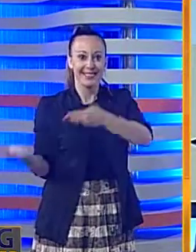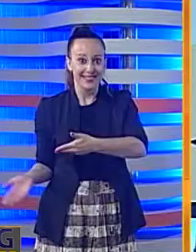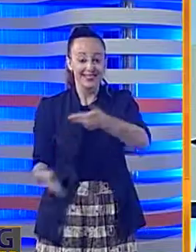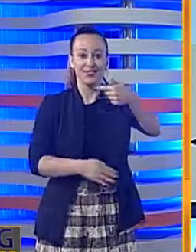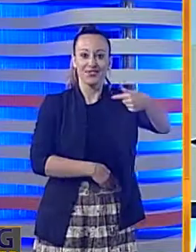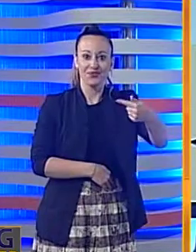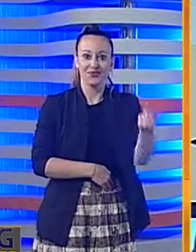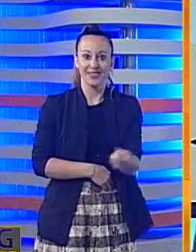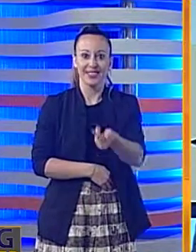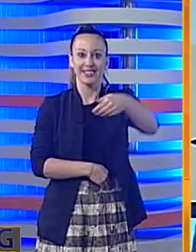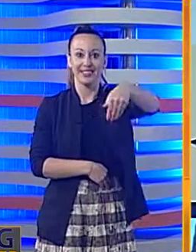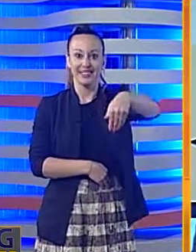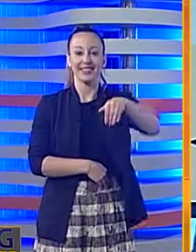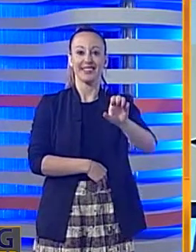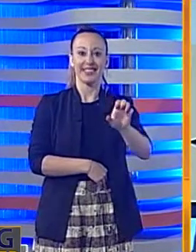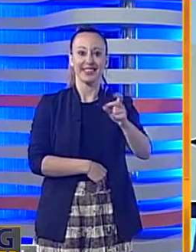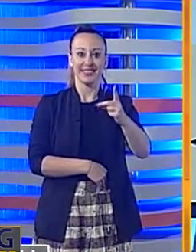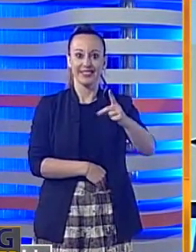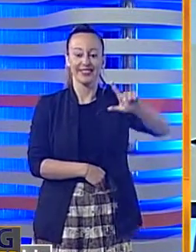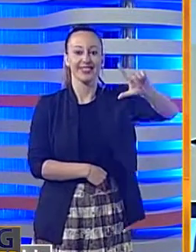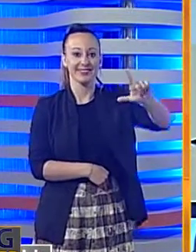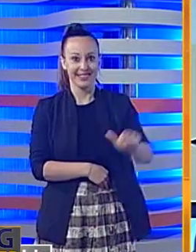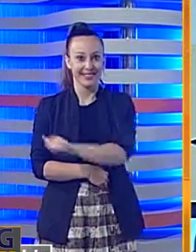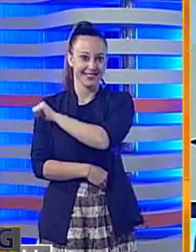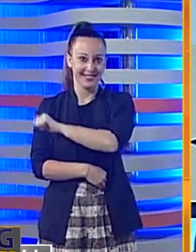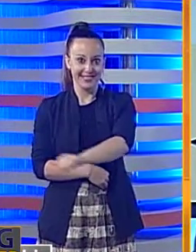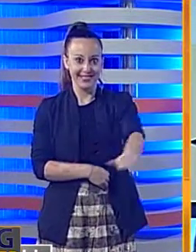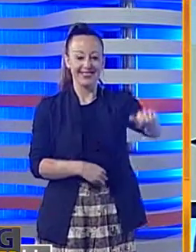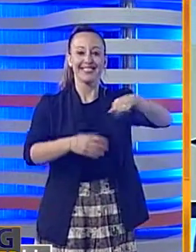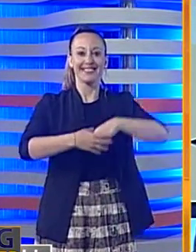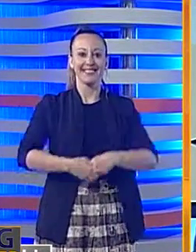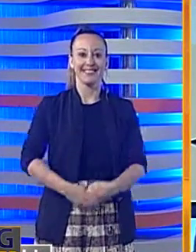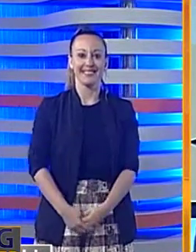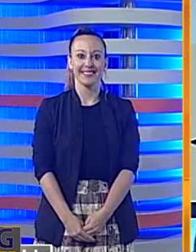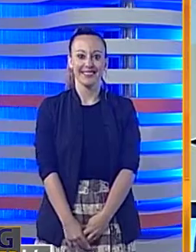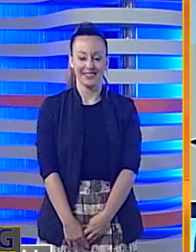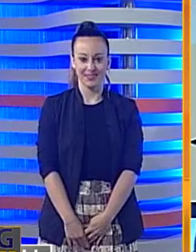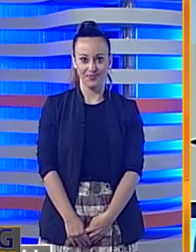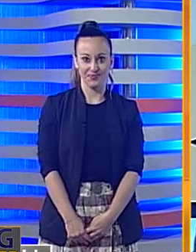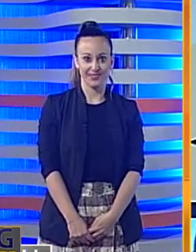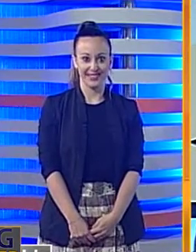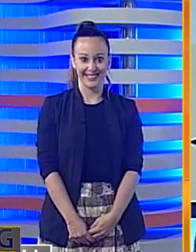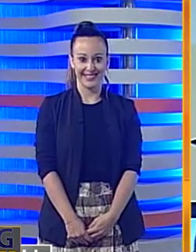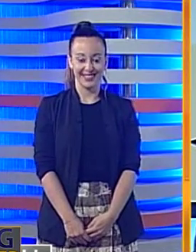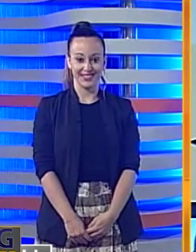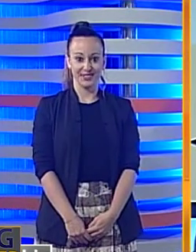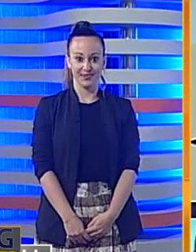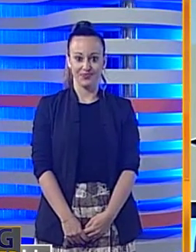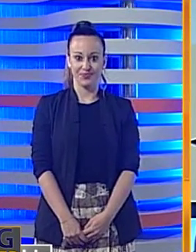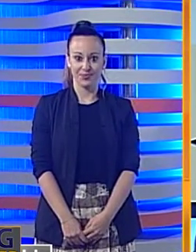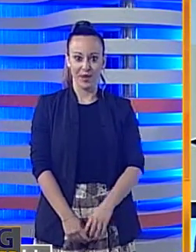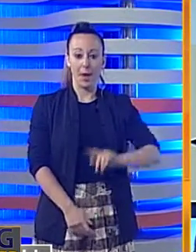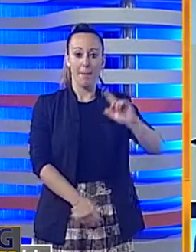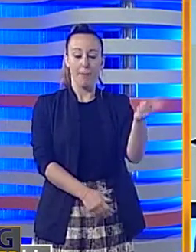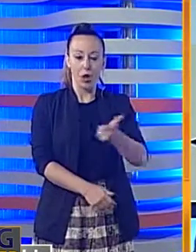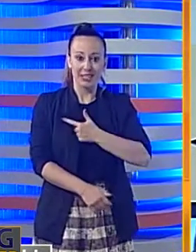Ben trovati al TG Med, l'IS, il telegiornale nella lingua italiana dei segni.